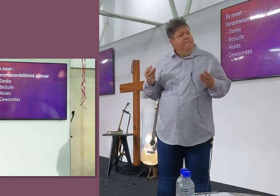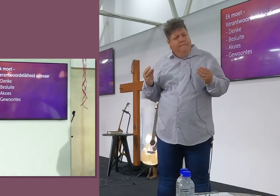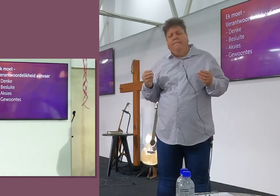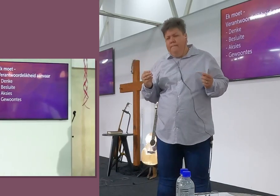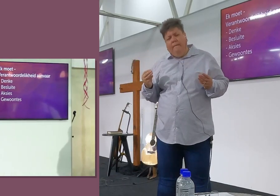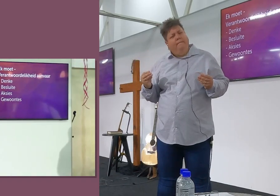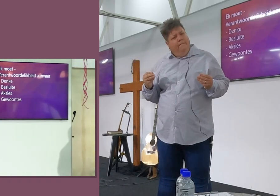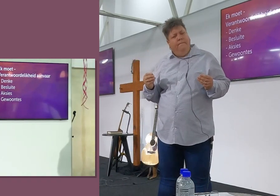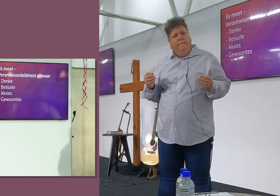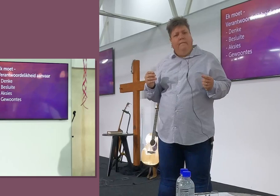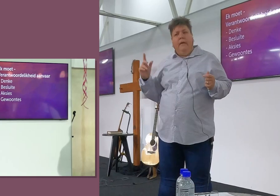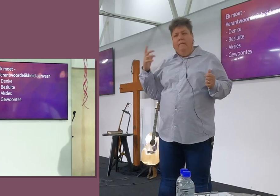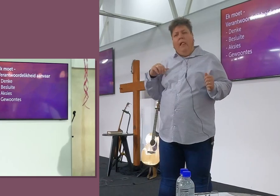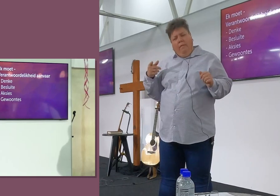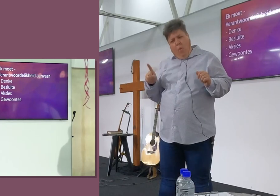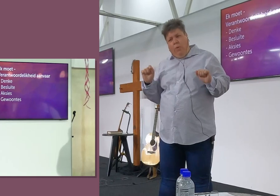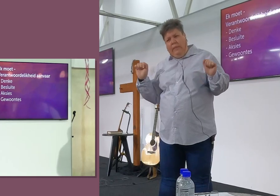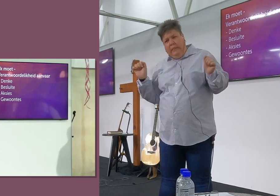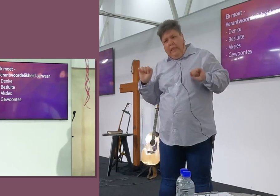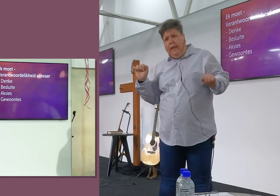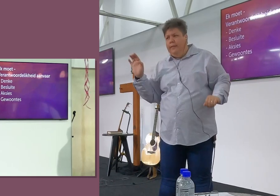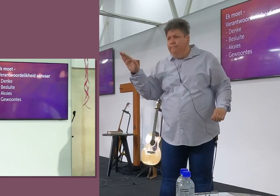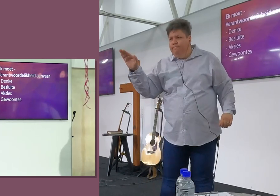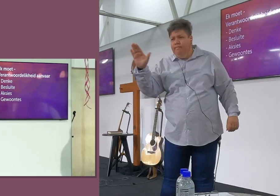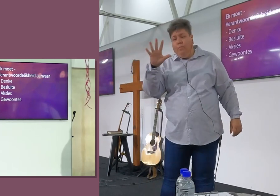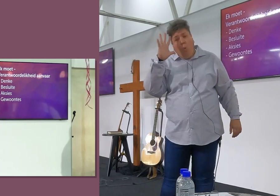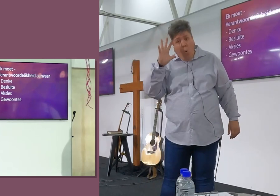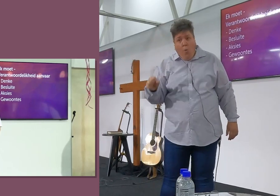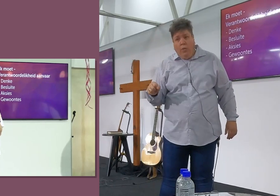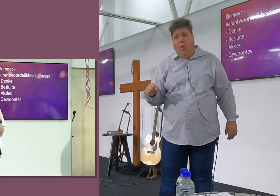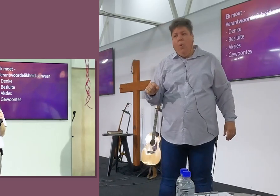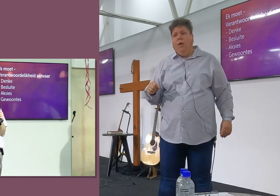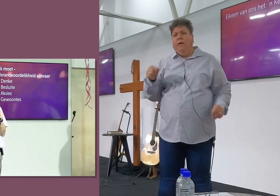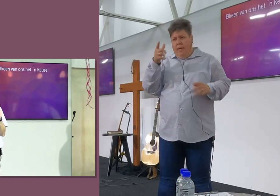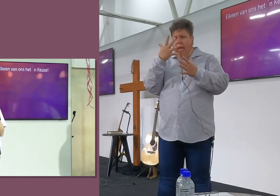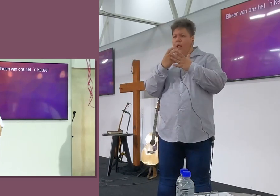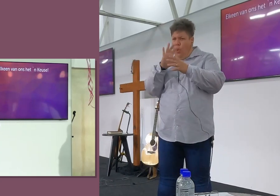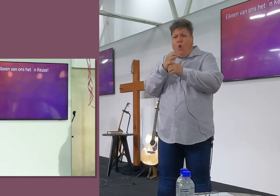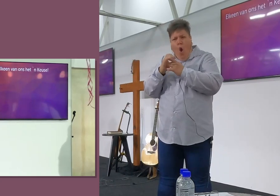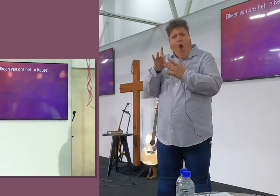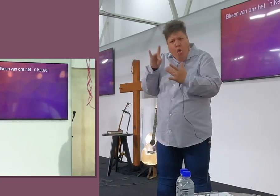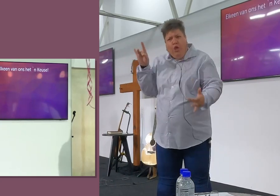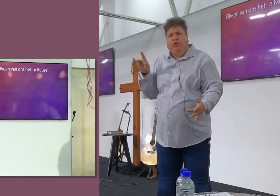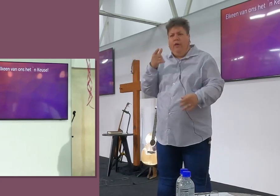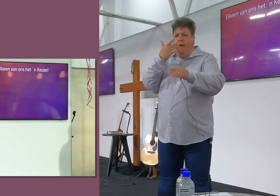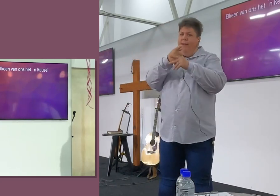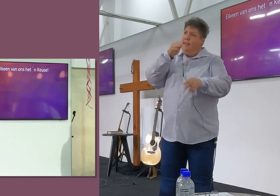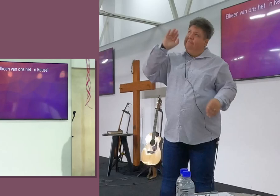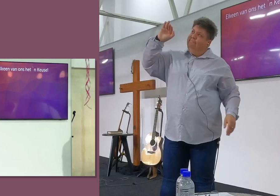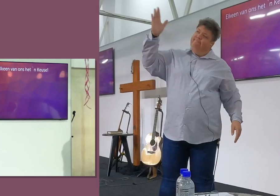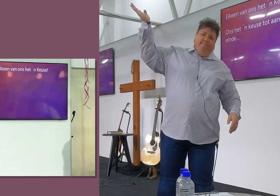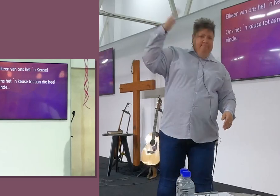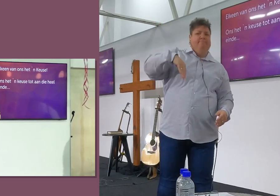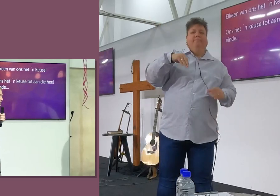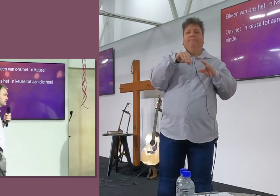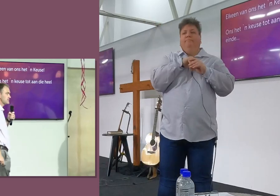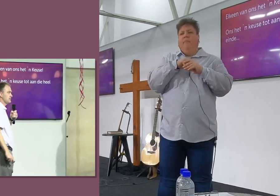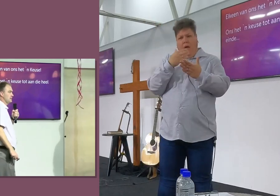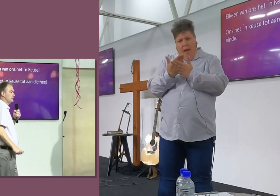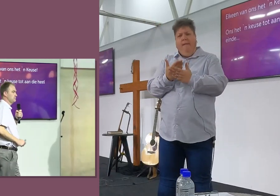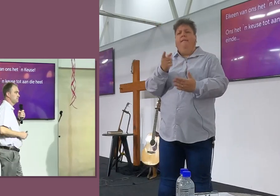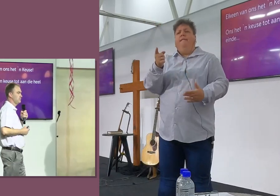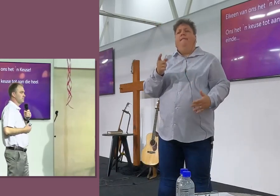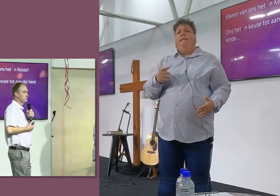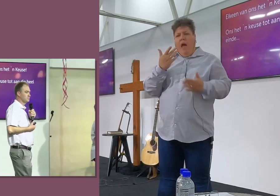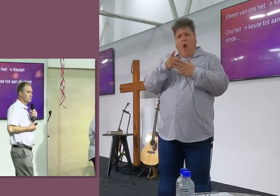En ek wil voor ochend dringend uit hee, by jou, dat jy moet weet, jy het vandag nog een kese, jy het nog vandag een kese, om Jesus te kese.